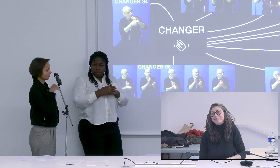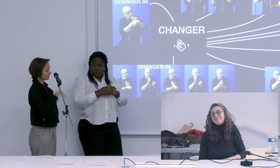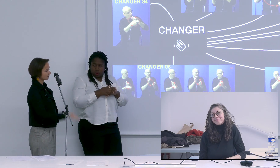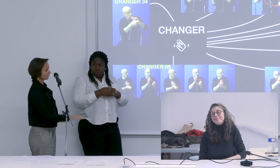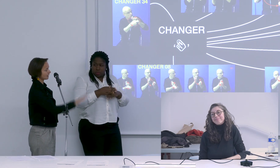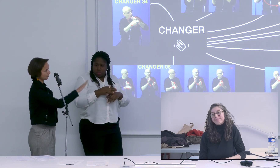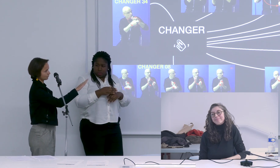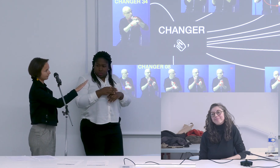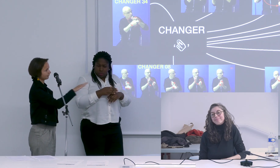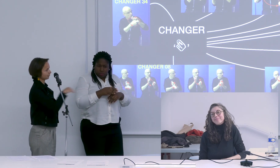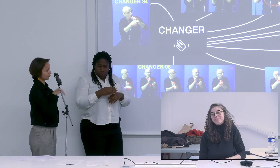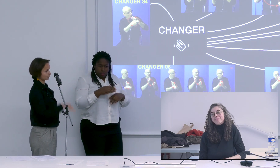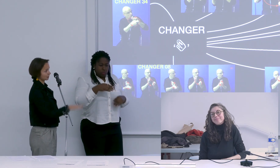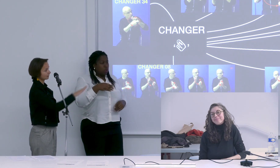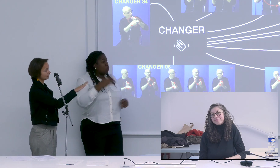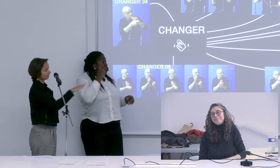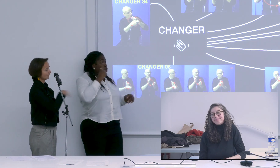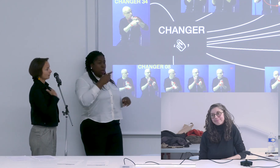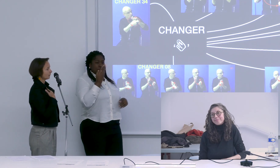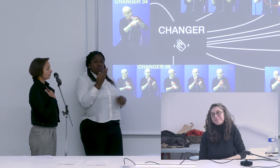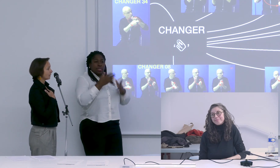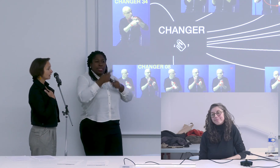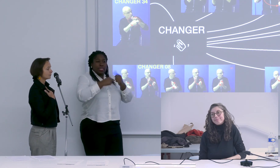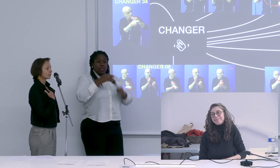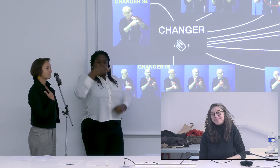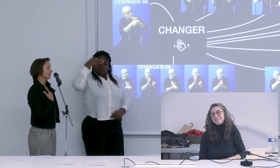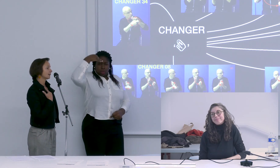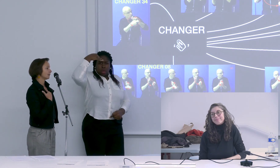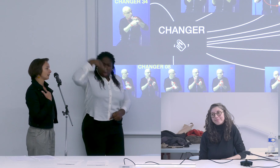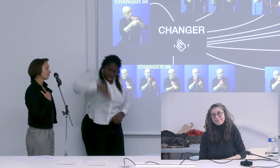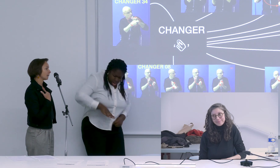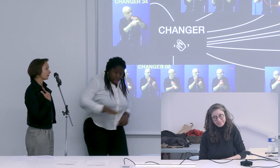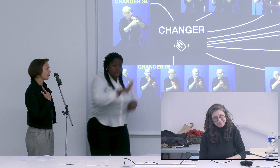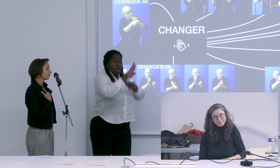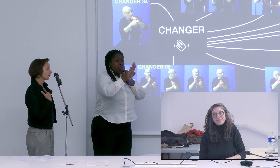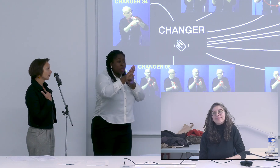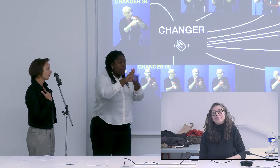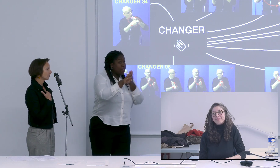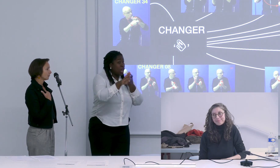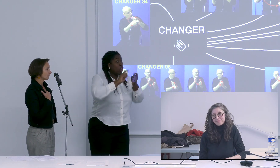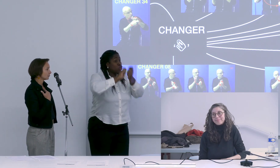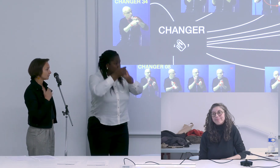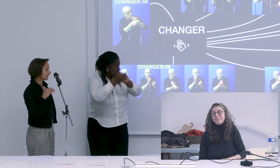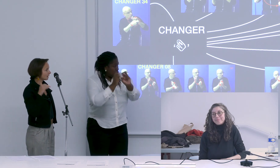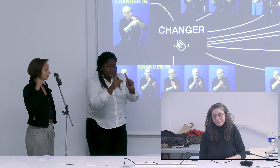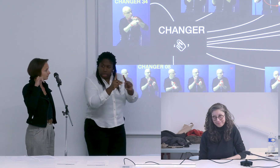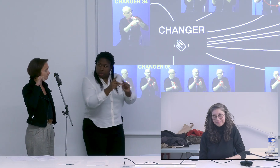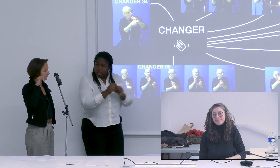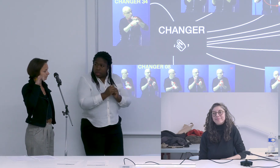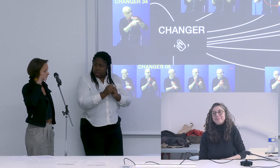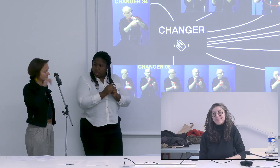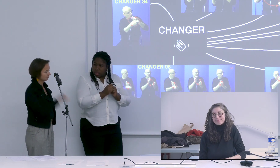soit ce signe là ce soit une forme de changer mais comment expliquer à un élève par exemple que ça